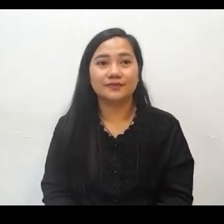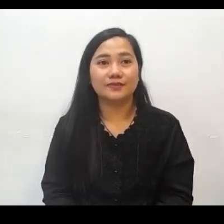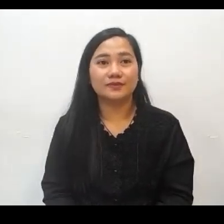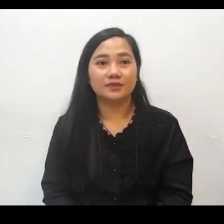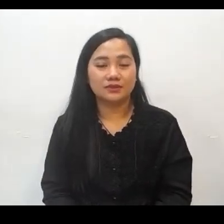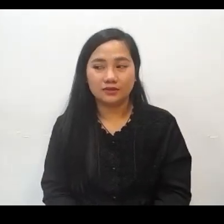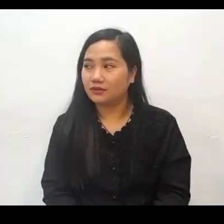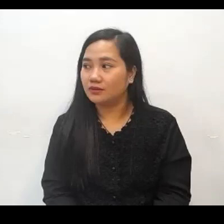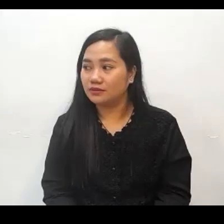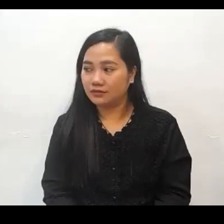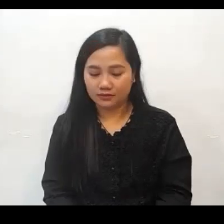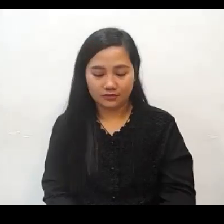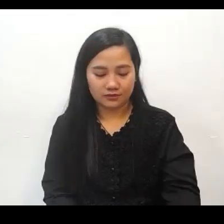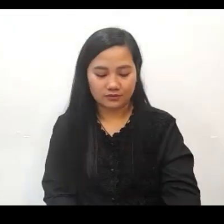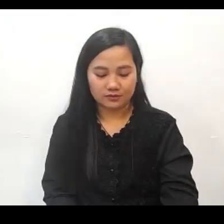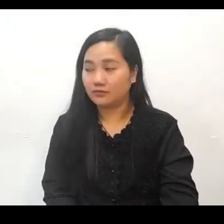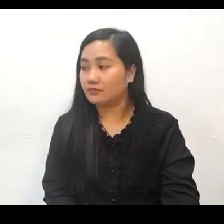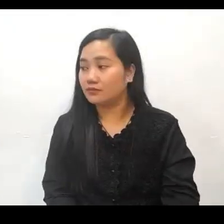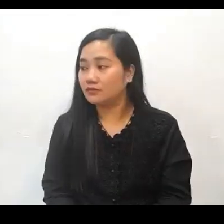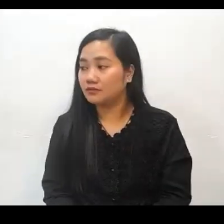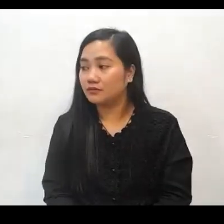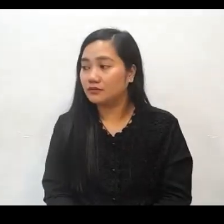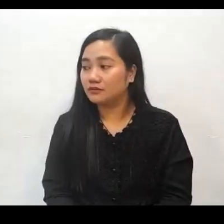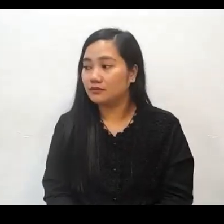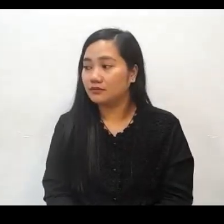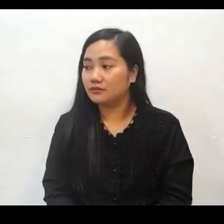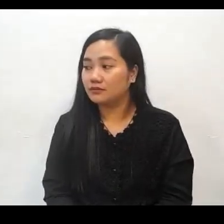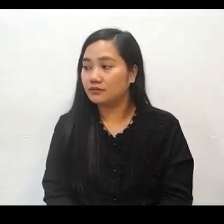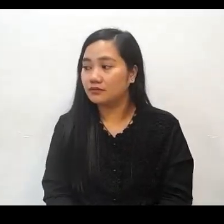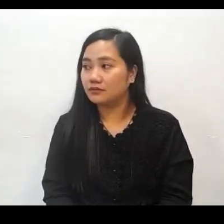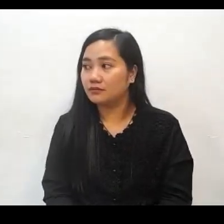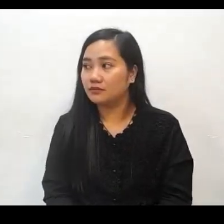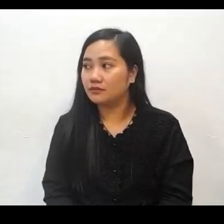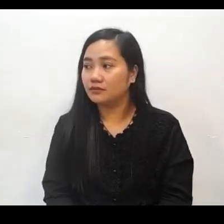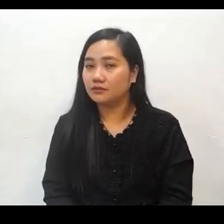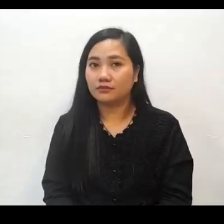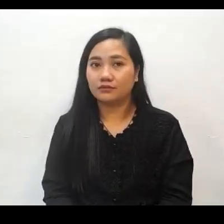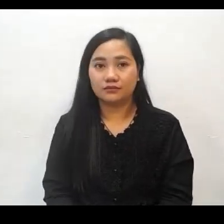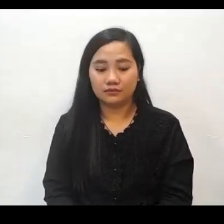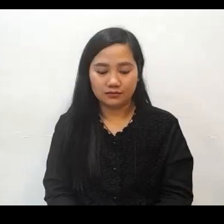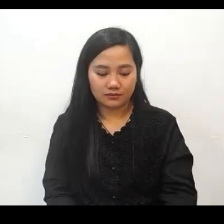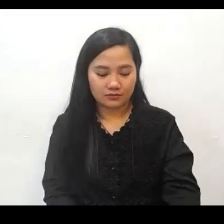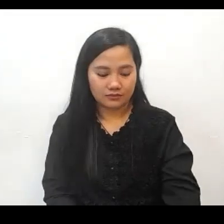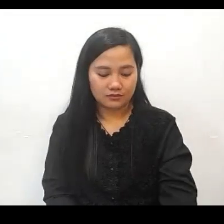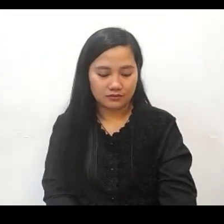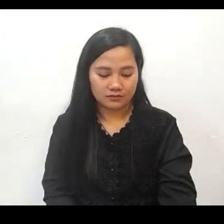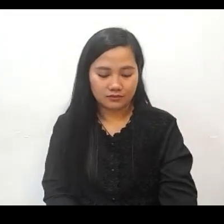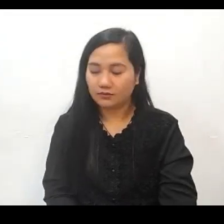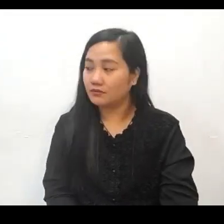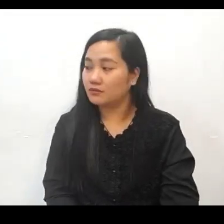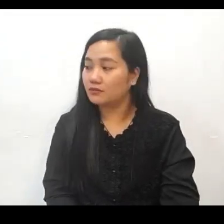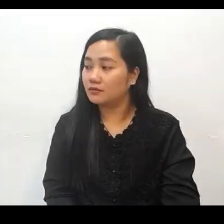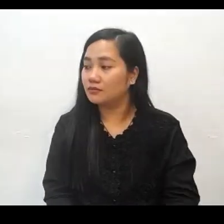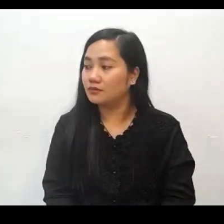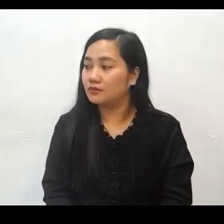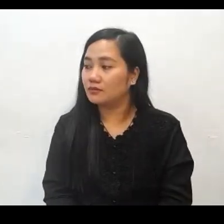Kaya nga, lumabas kayo sa kanila at humiwalay kayo, sabi ng Panginoon. At huwag kayong humipo ng anumang bagay na marumi at